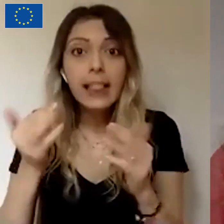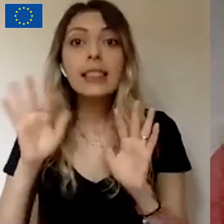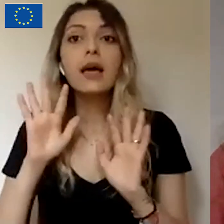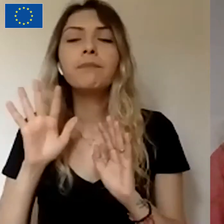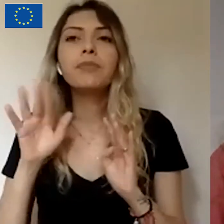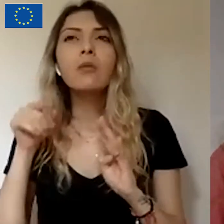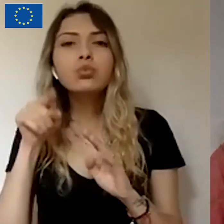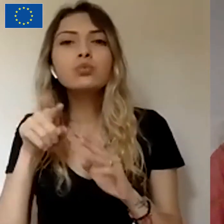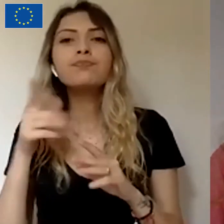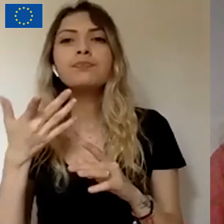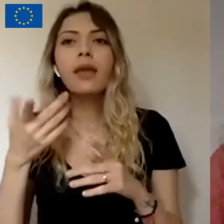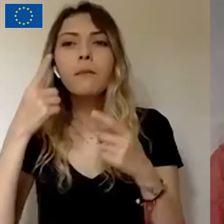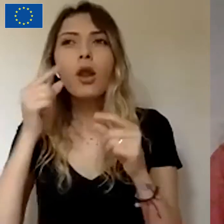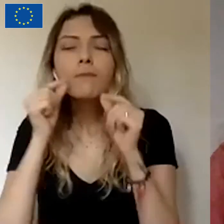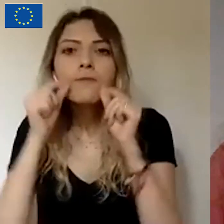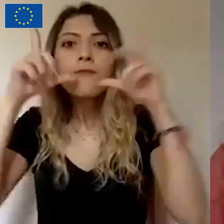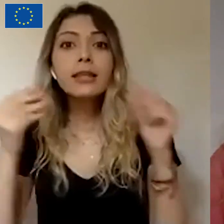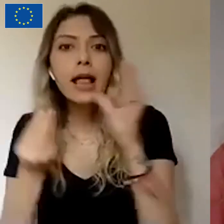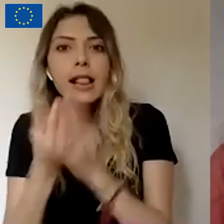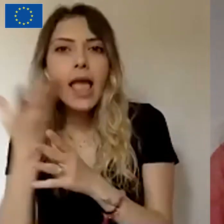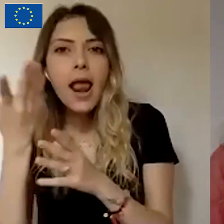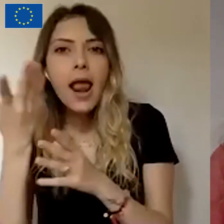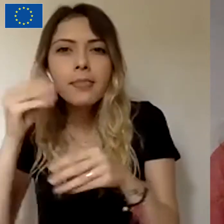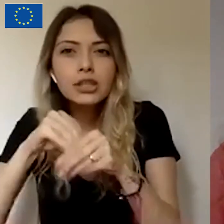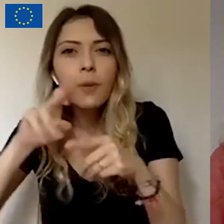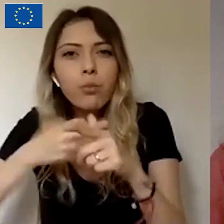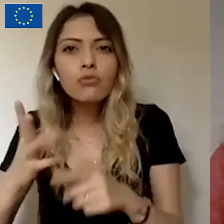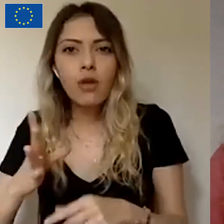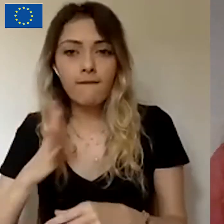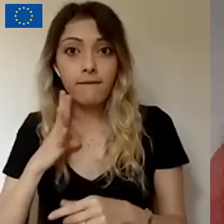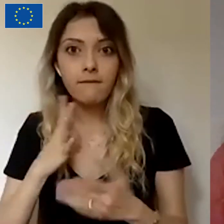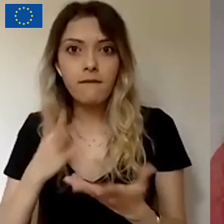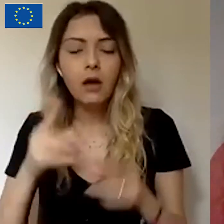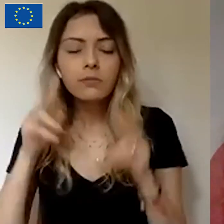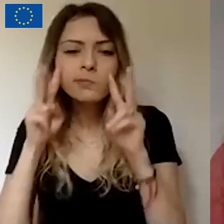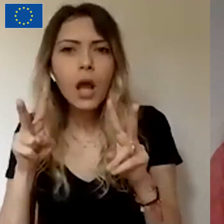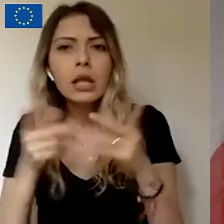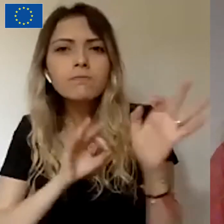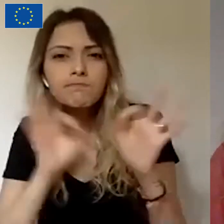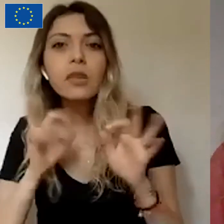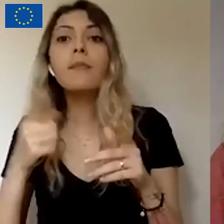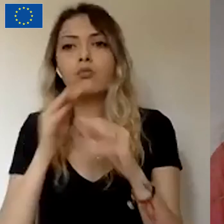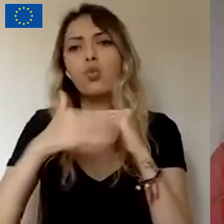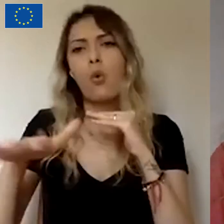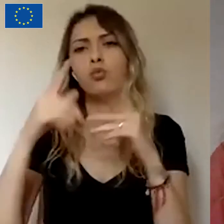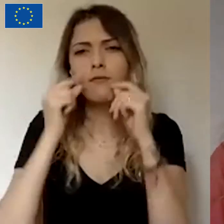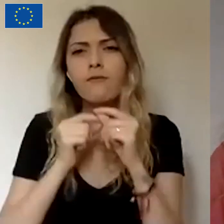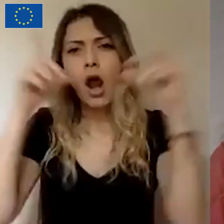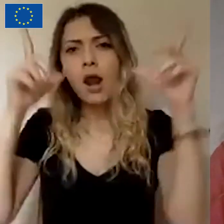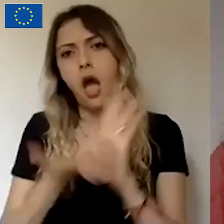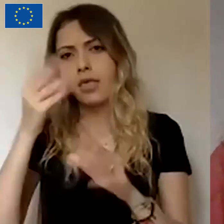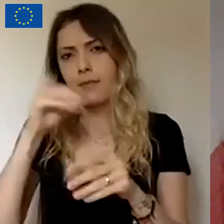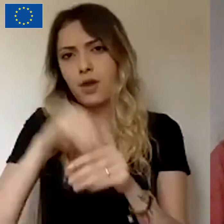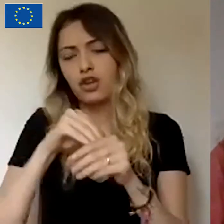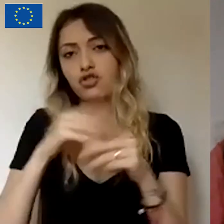olduğu için böyle bir amacımız da var aslında toplumdaki genel farkındalık seviyesinde arttırmak gibi. O şekilde